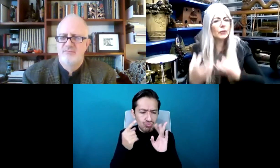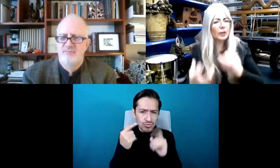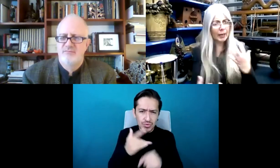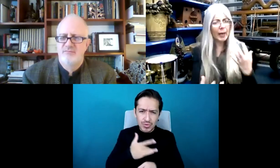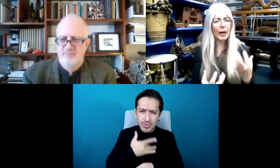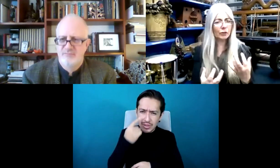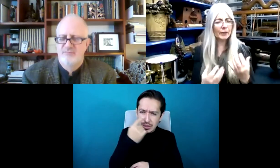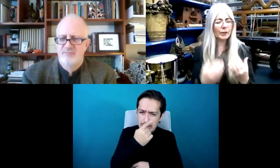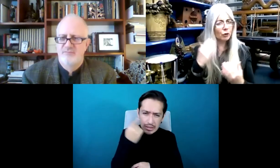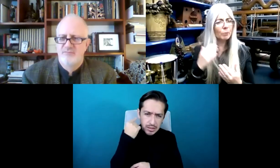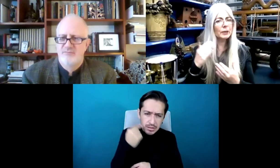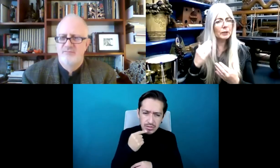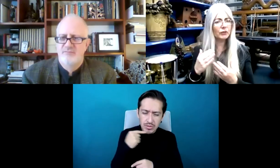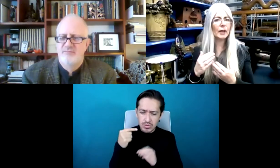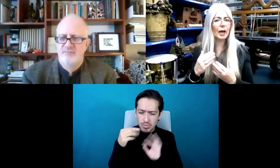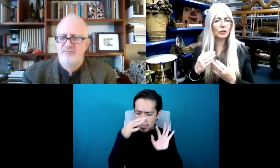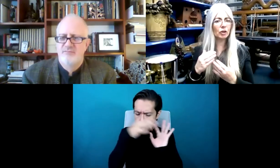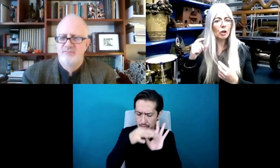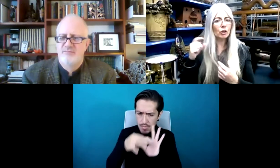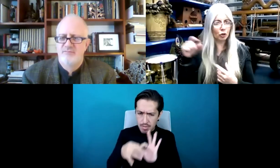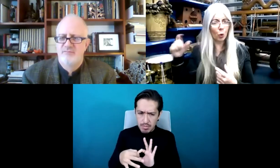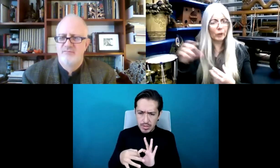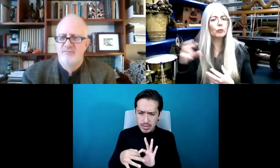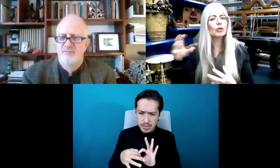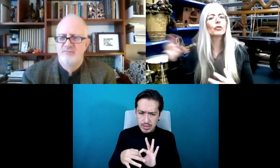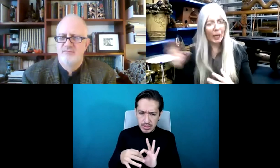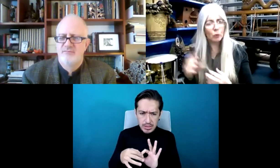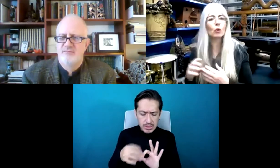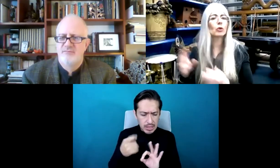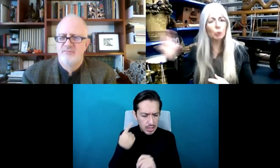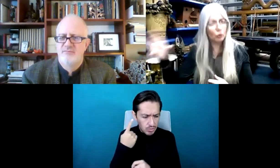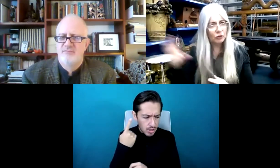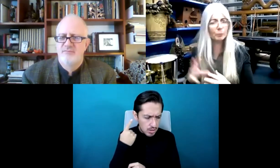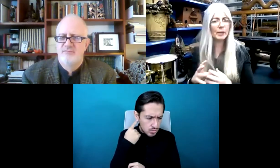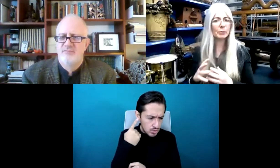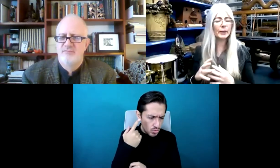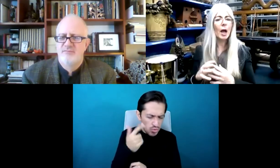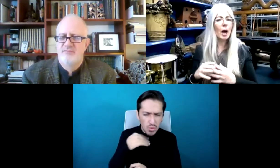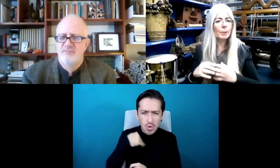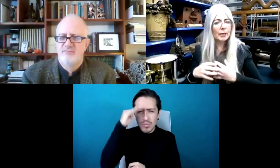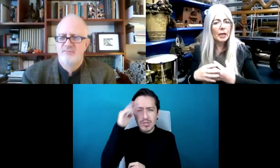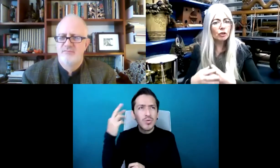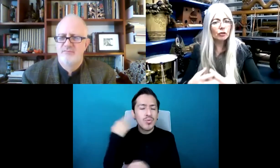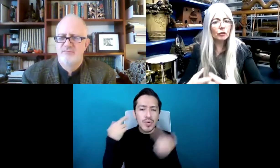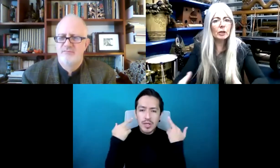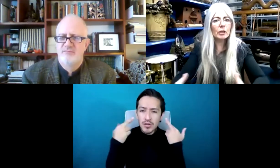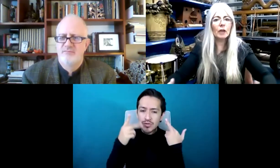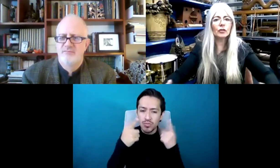se unen. Pero es este aspecto de escuchar y no pienso en los ruidos o la música.